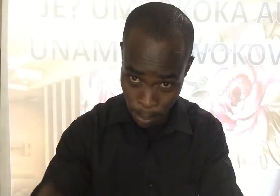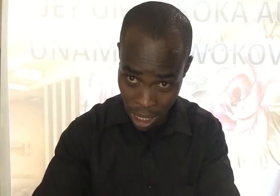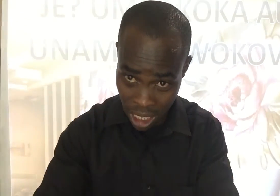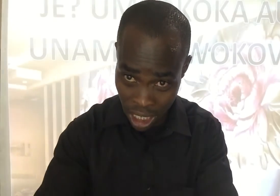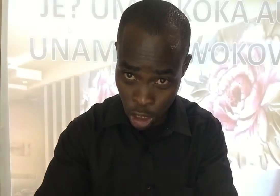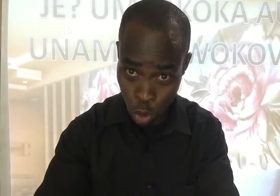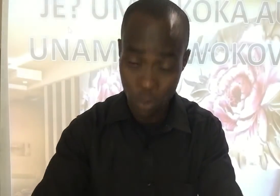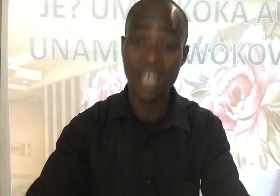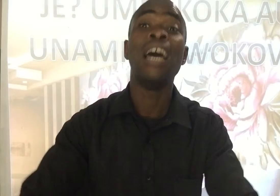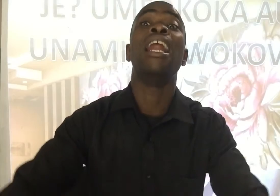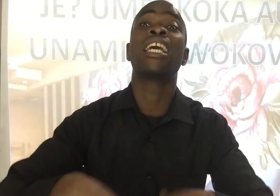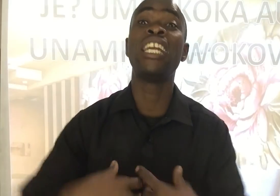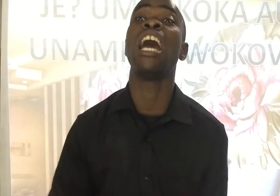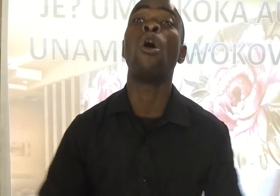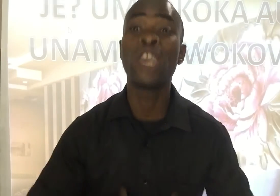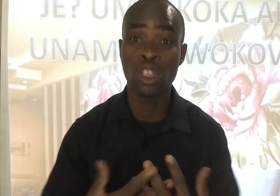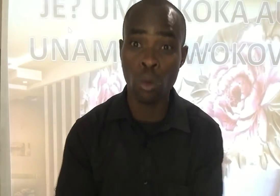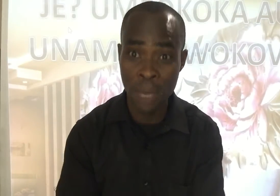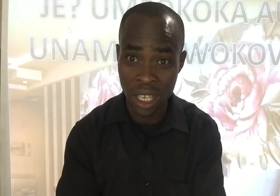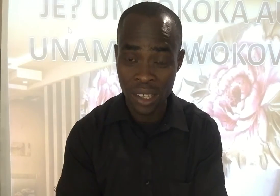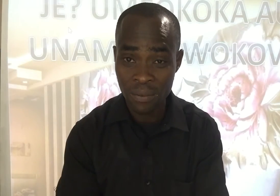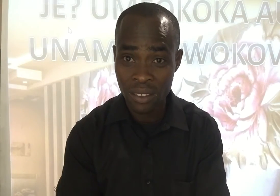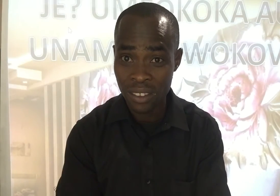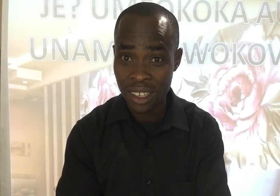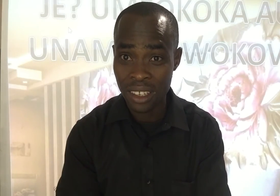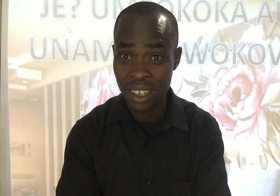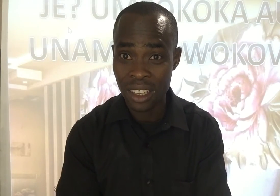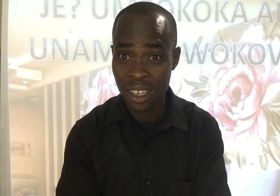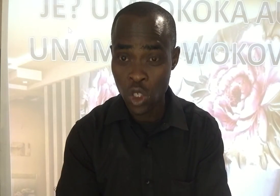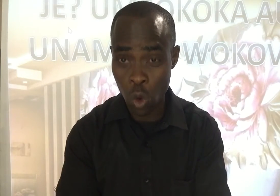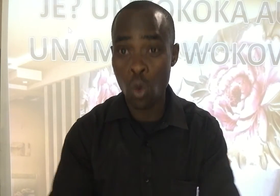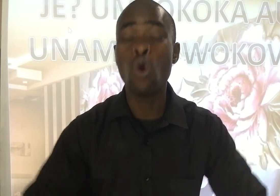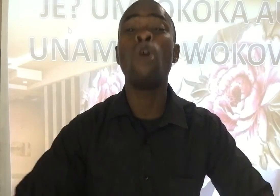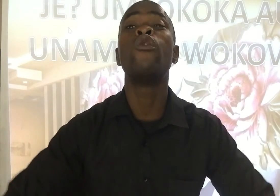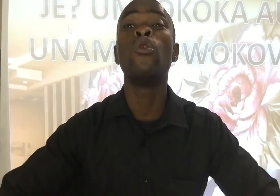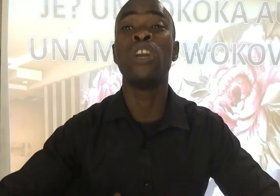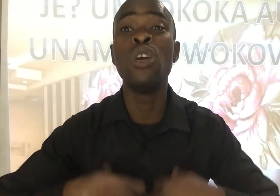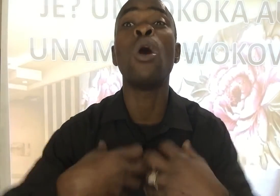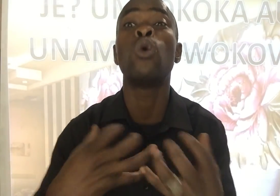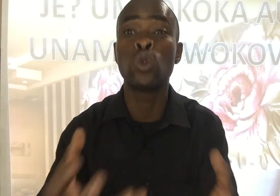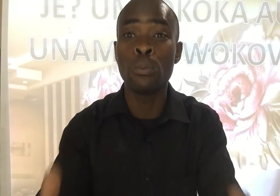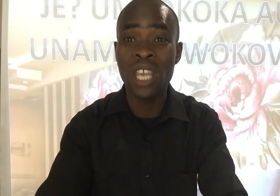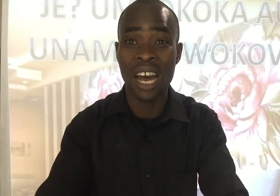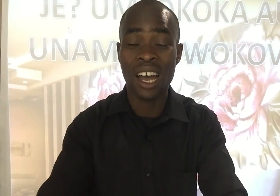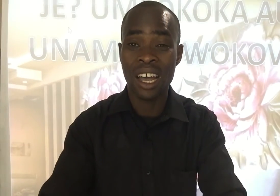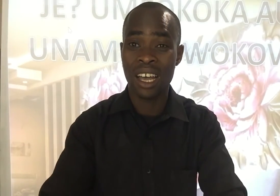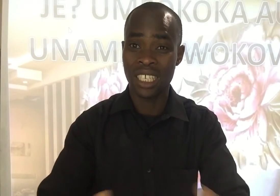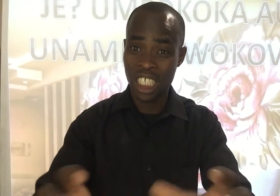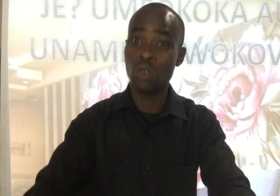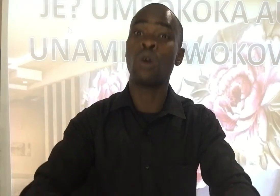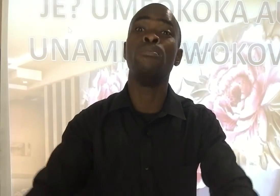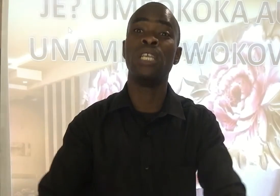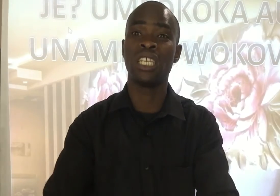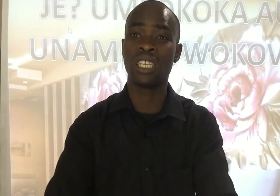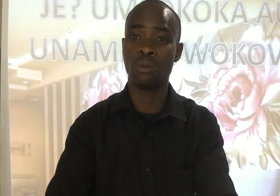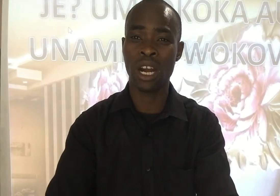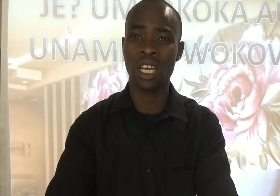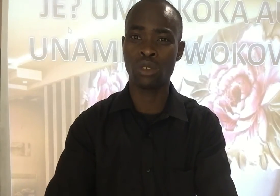kimiliki kitu Lakini haukitumi So ukofu Ni wakutumia Si wakumiliki Bwanaesu